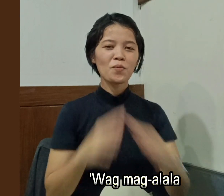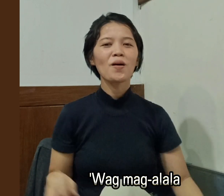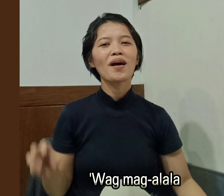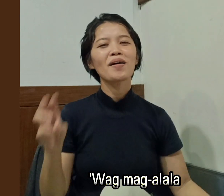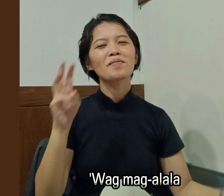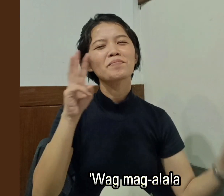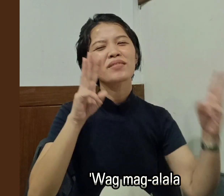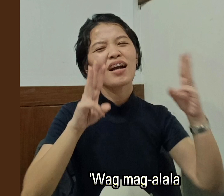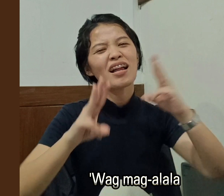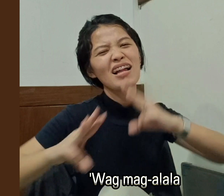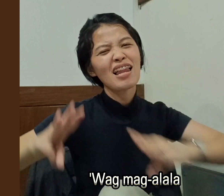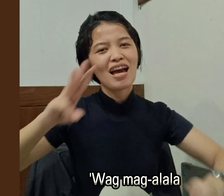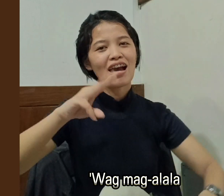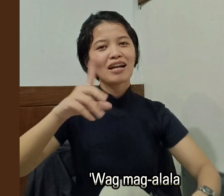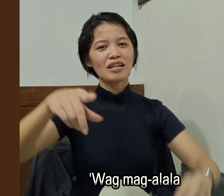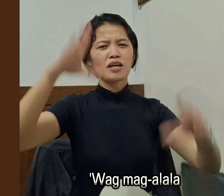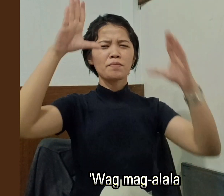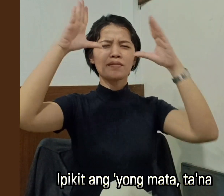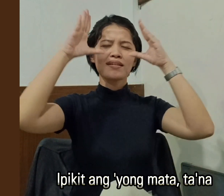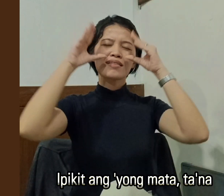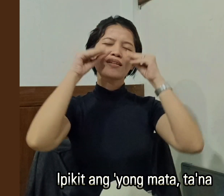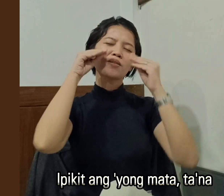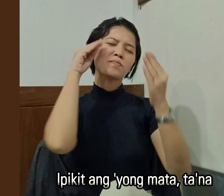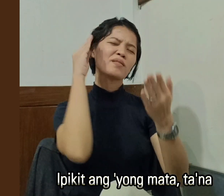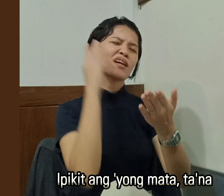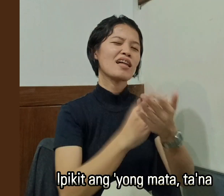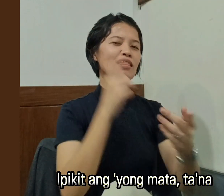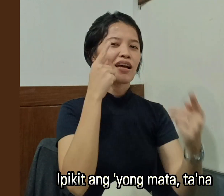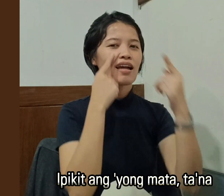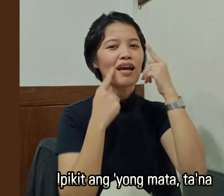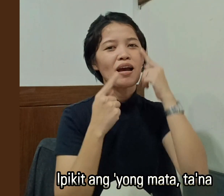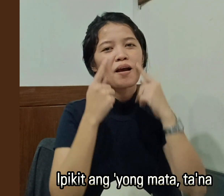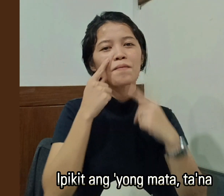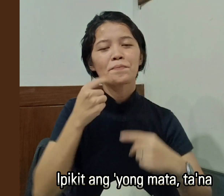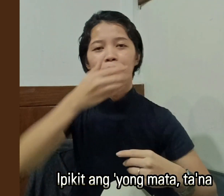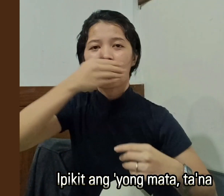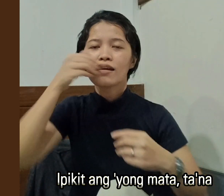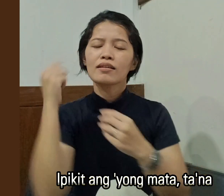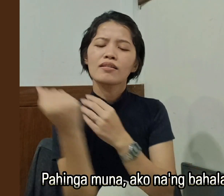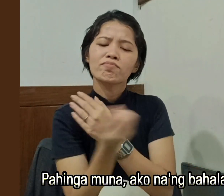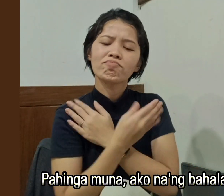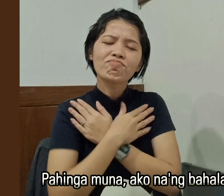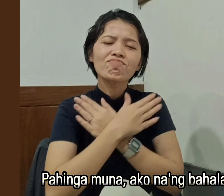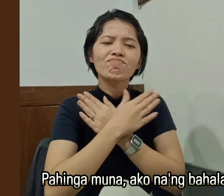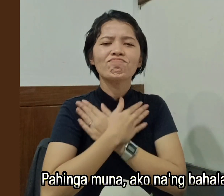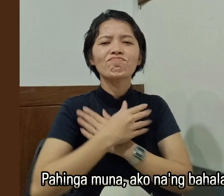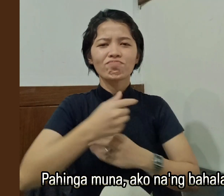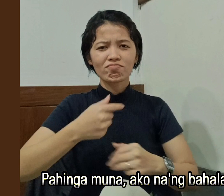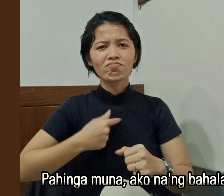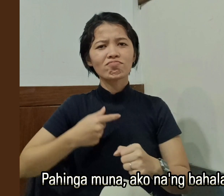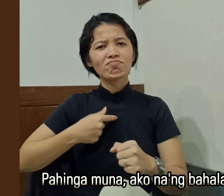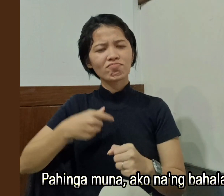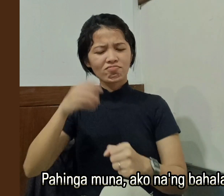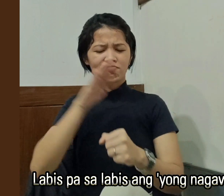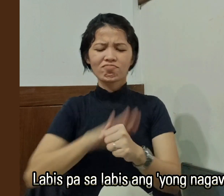Huwag mag-alala, ipikit ang iyong matatana Pahinga muna, ako ng